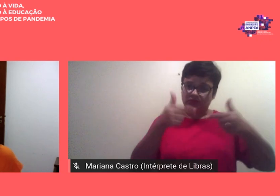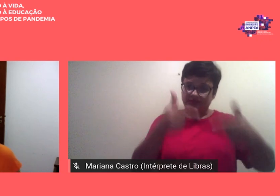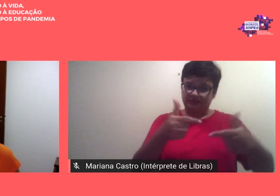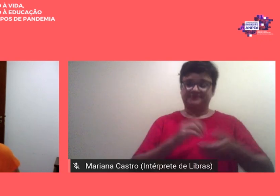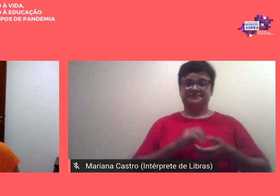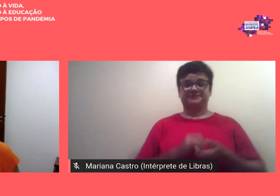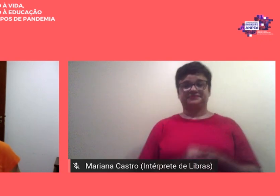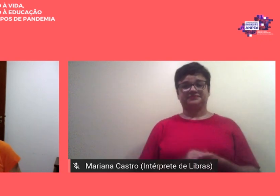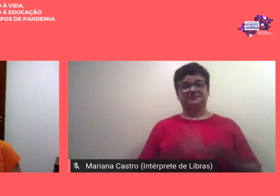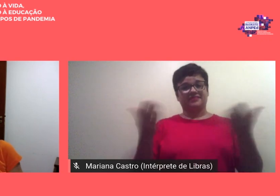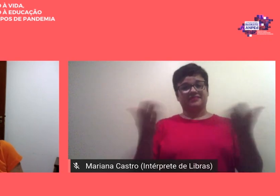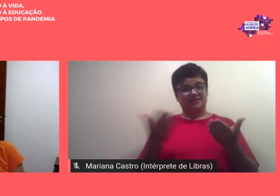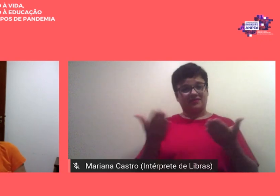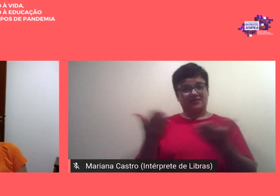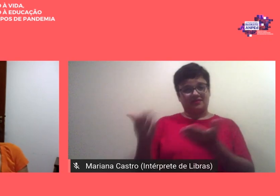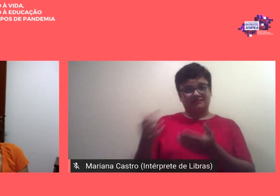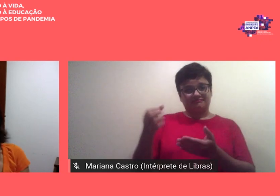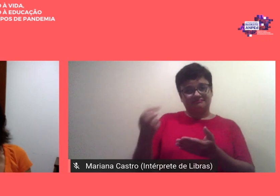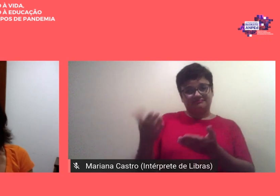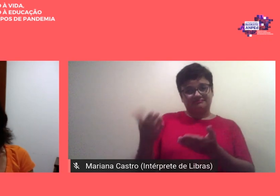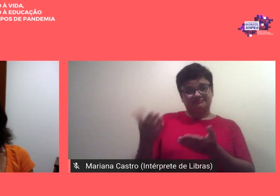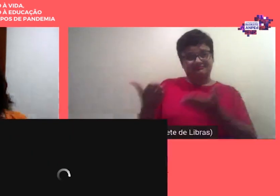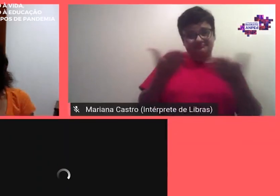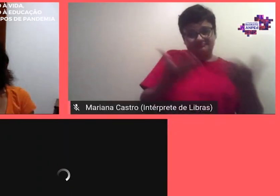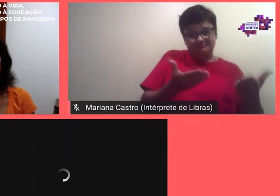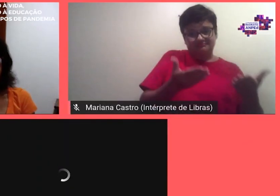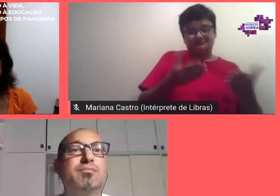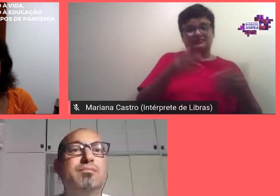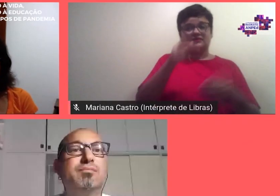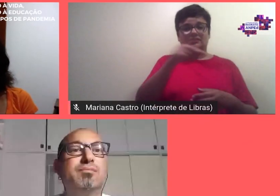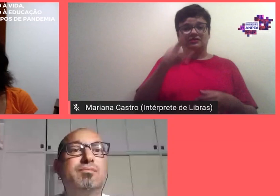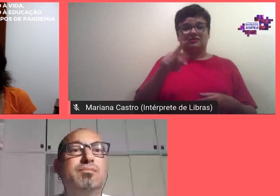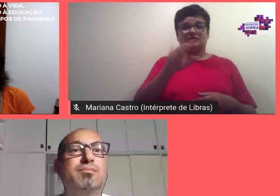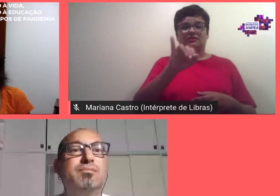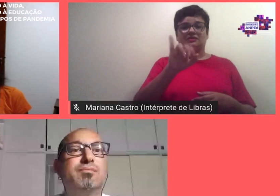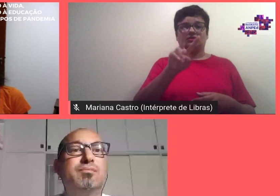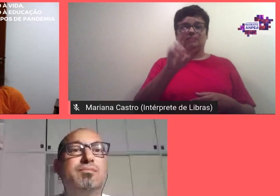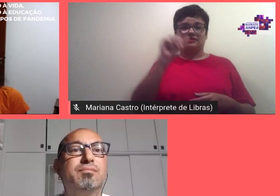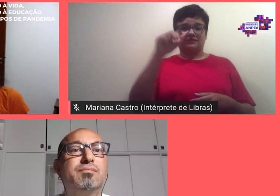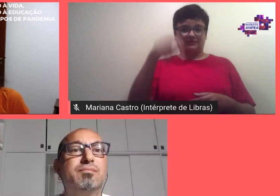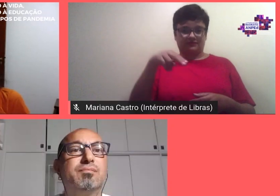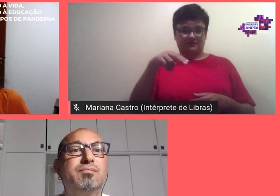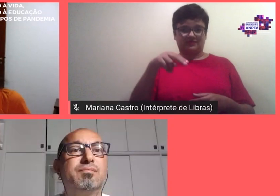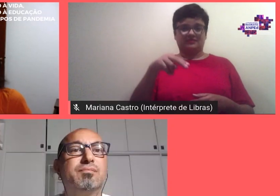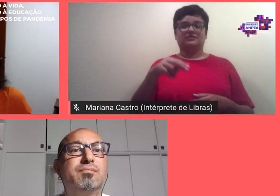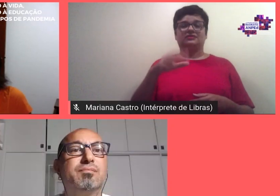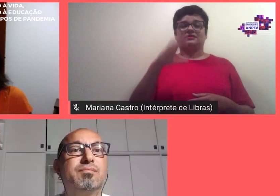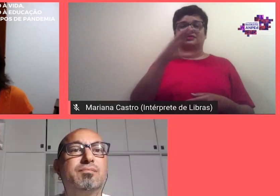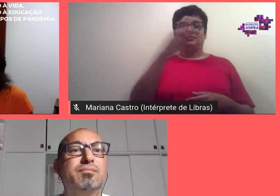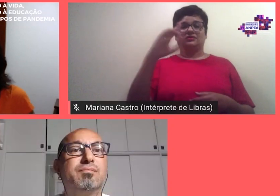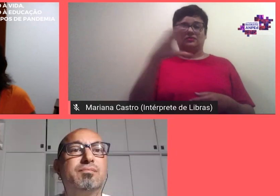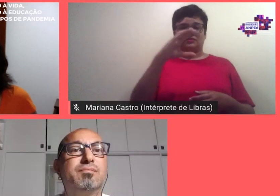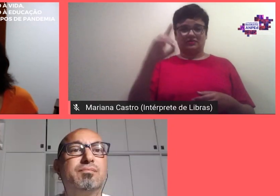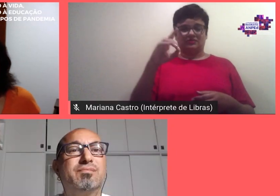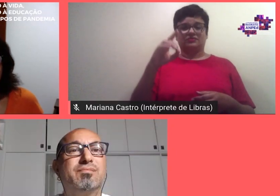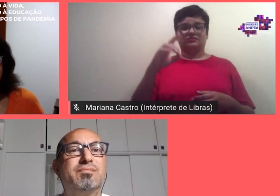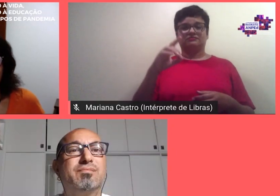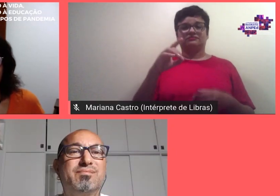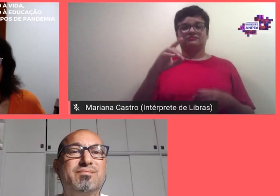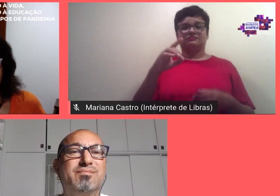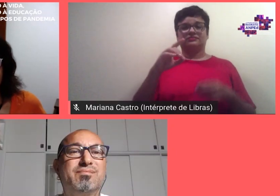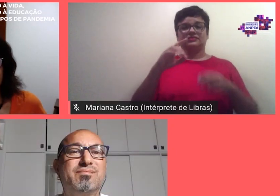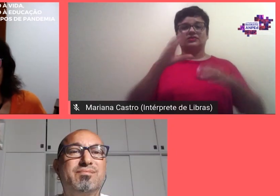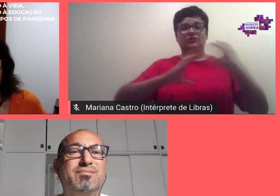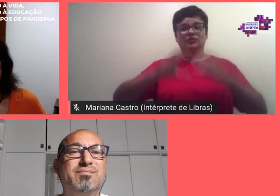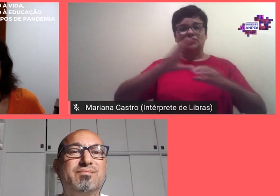então eu chamo o professor Ivan Amaro que é o coordenador do programa de pós-graduação em educação cultura e comunicação em